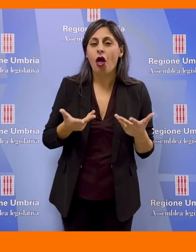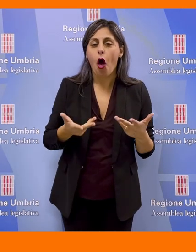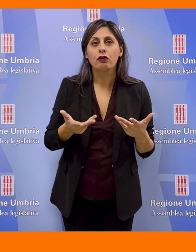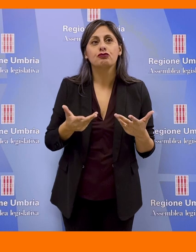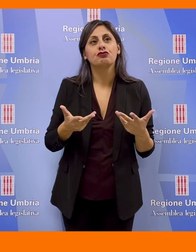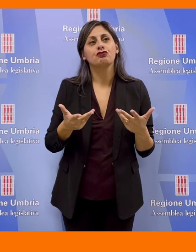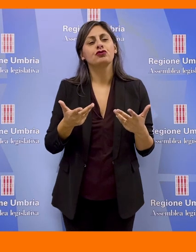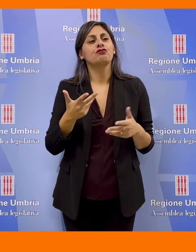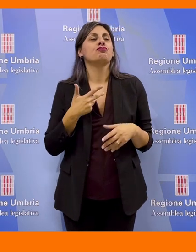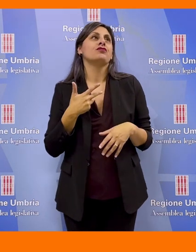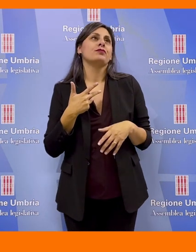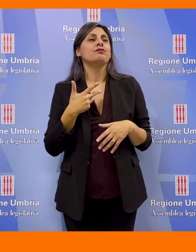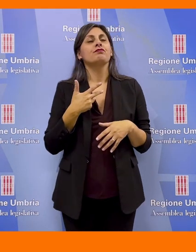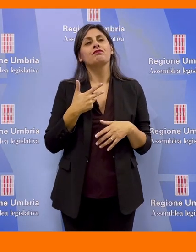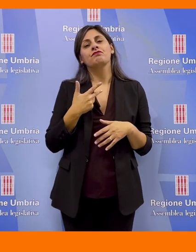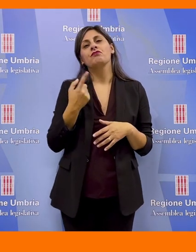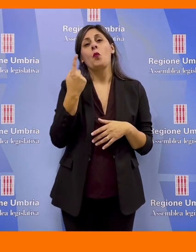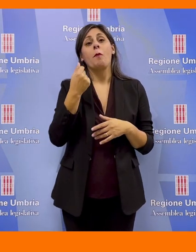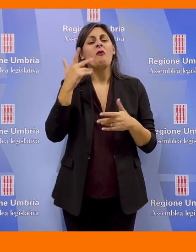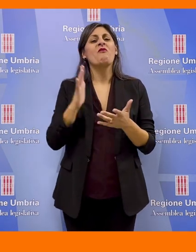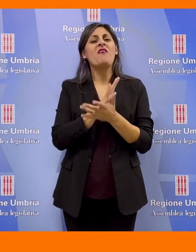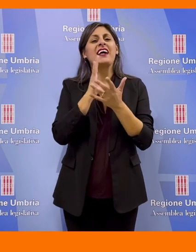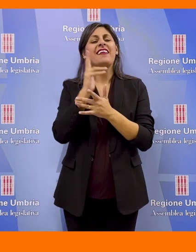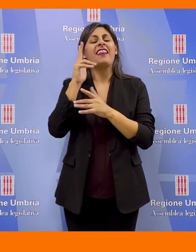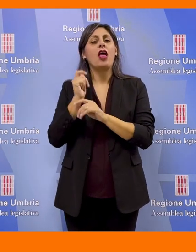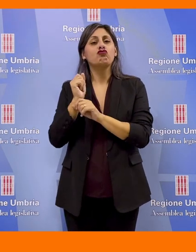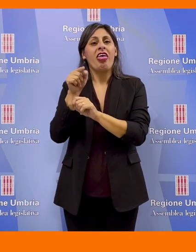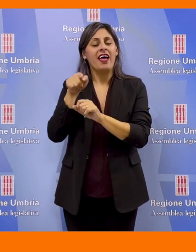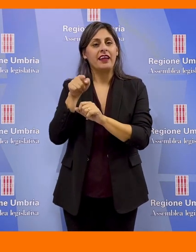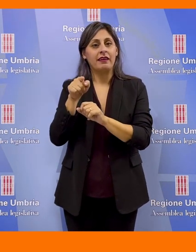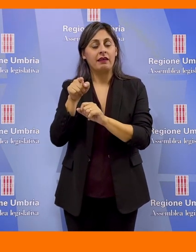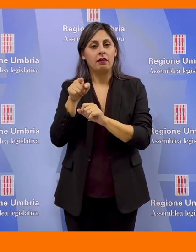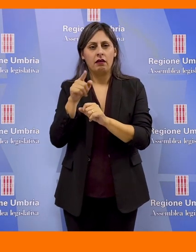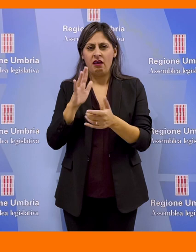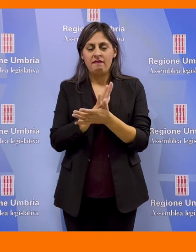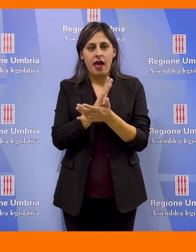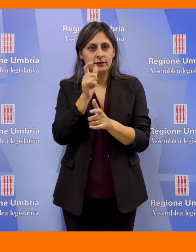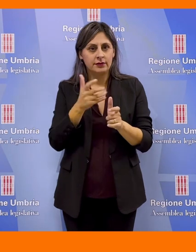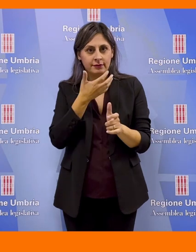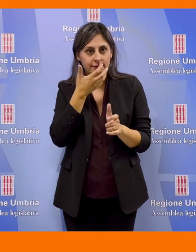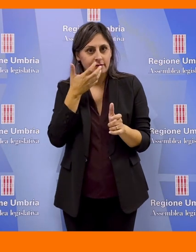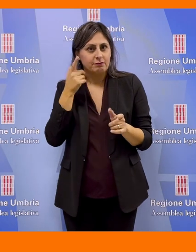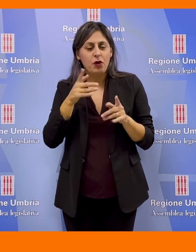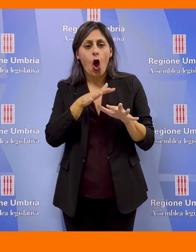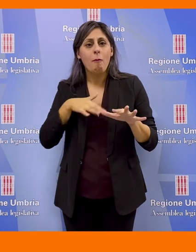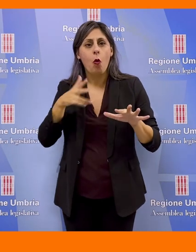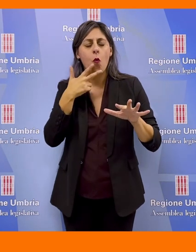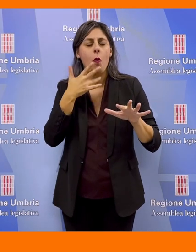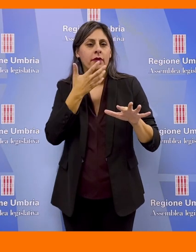oggi dice una cosa, che quella festa dei ceri, che è una festa così sentita dal popolo rubino,